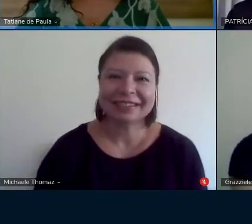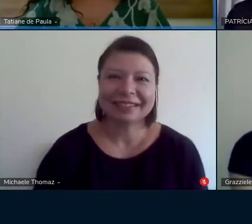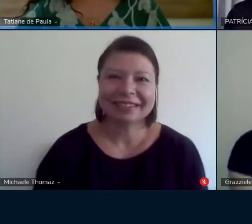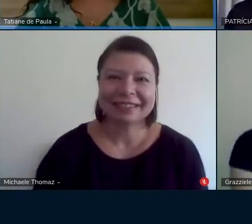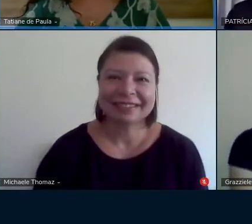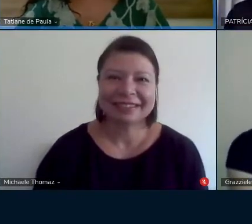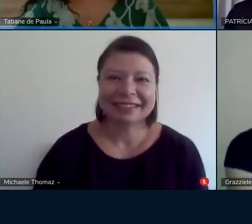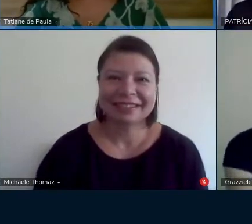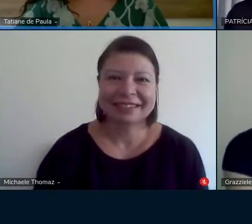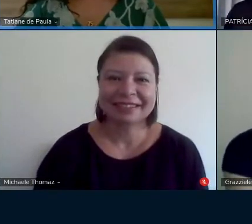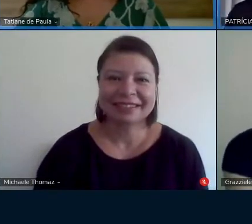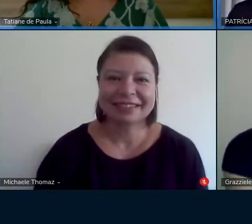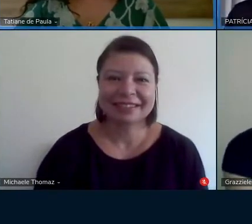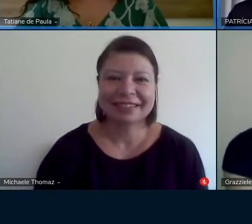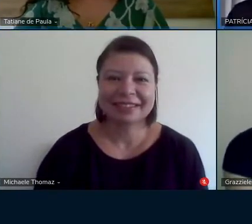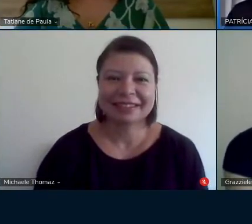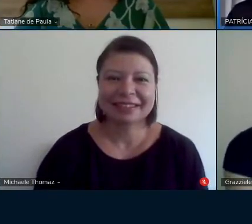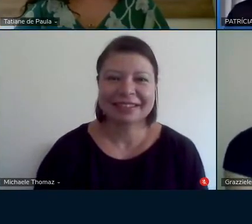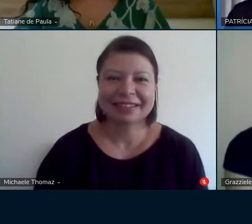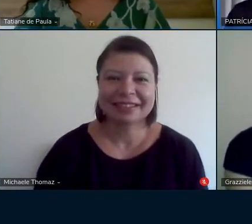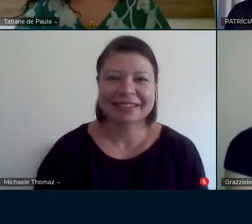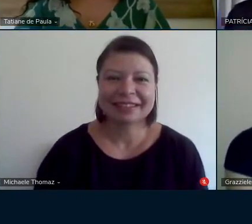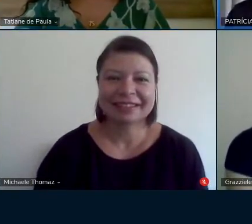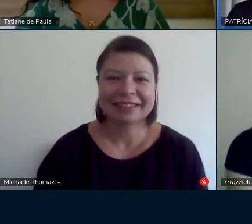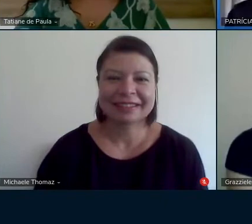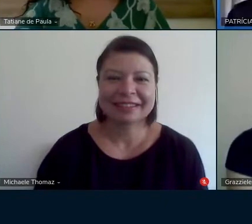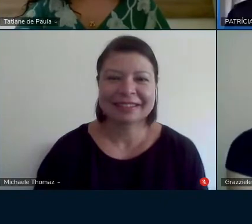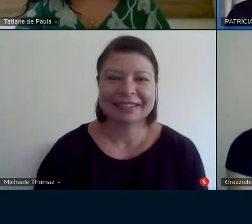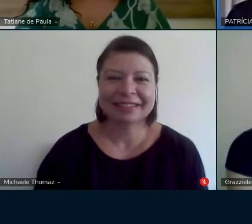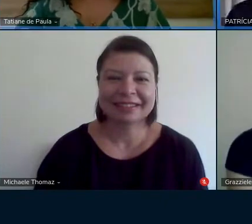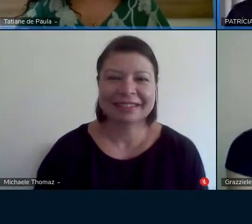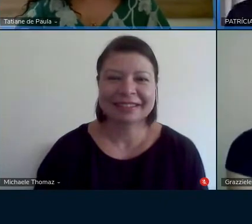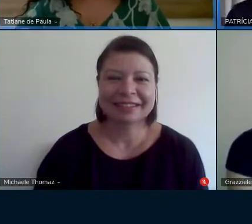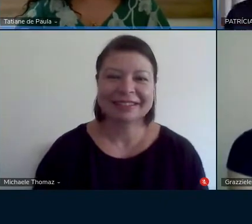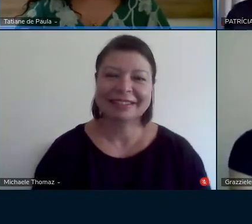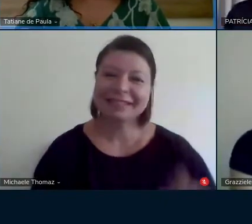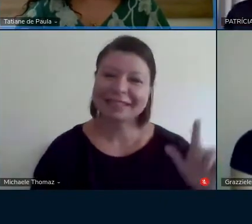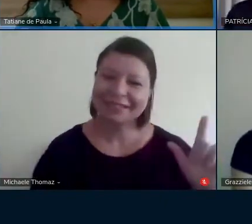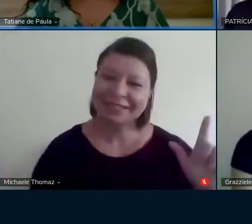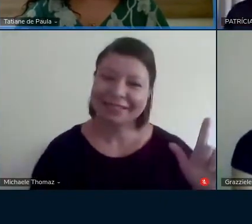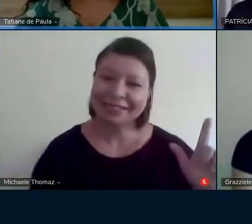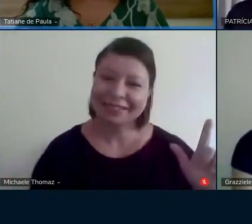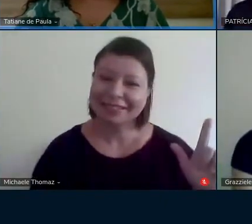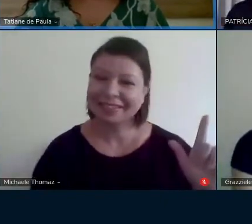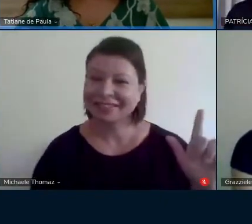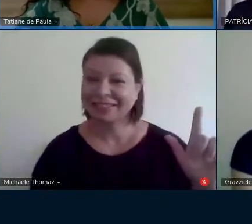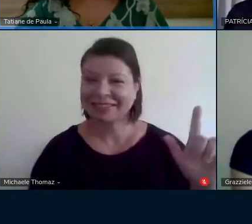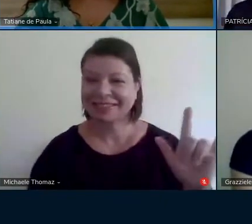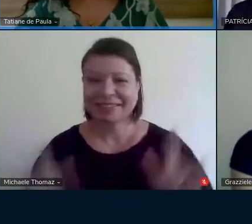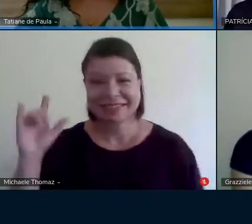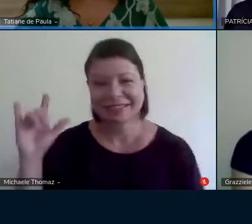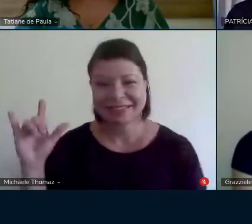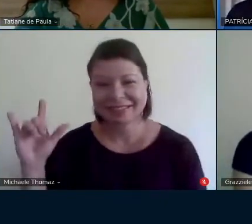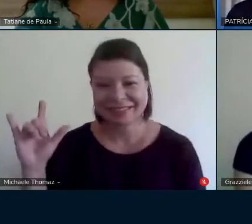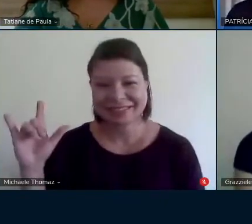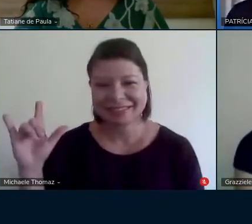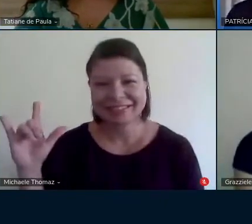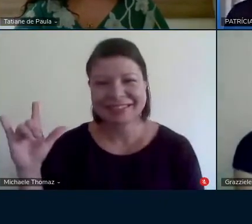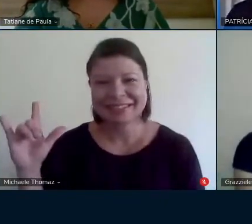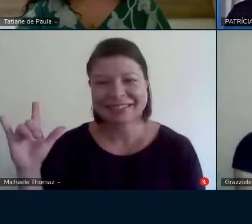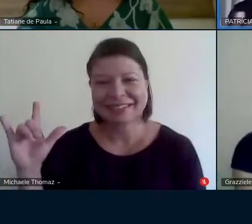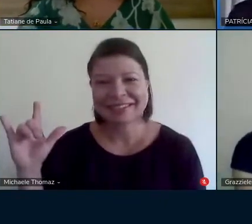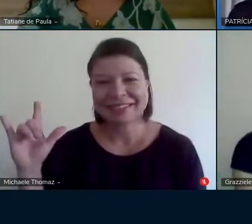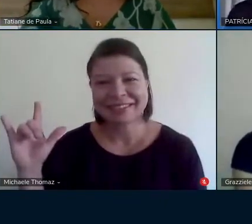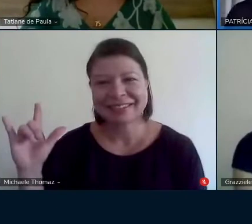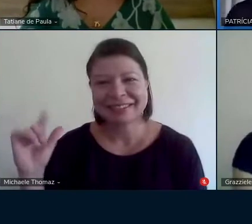vamos peraí pronto mais uma é porque não coube todo mundo lá na outra ah